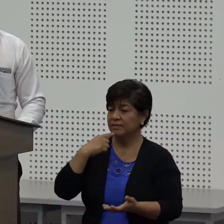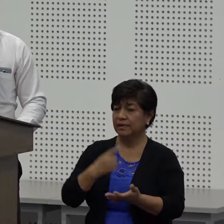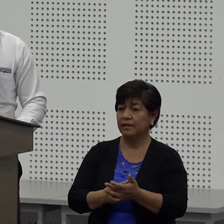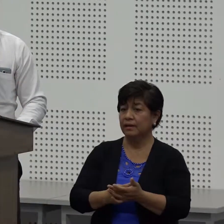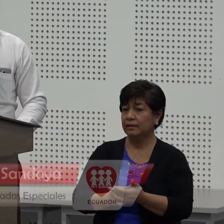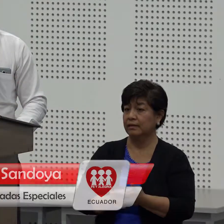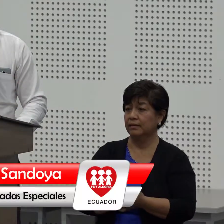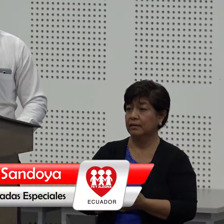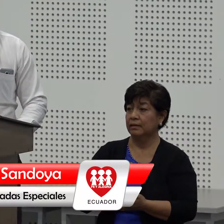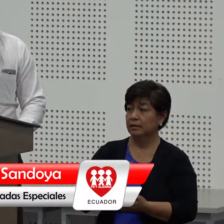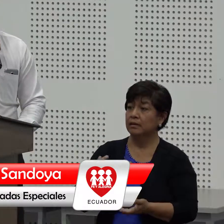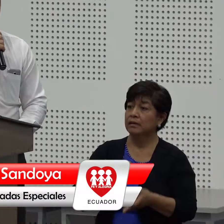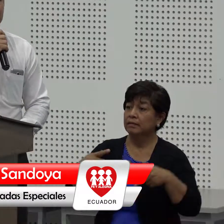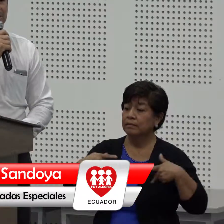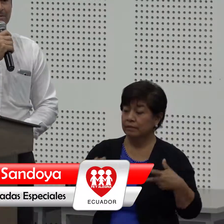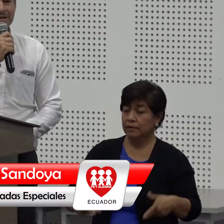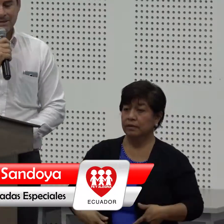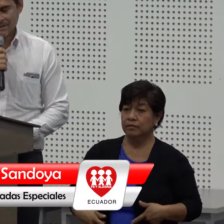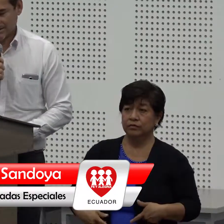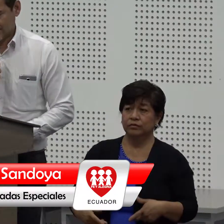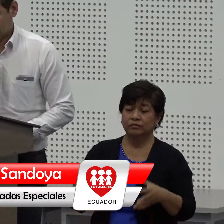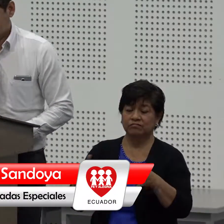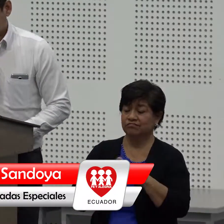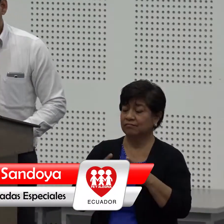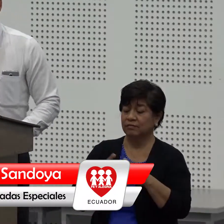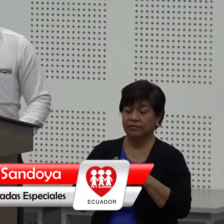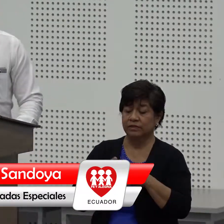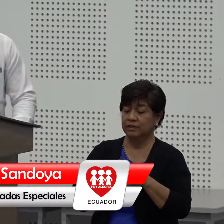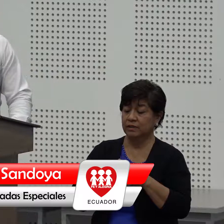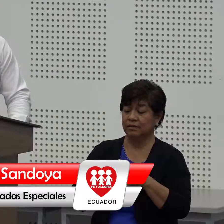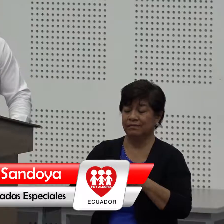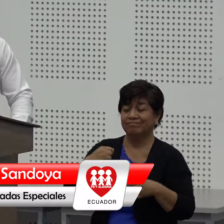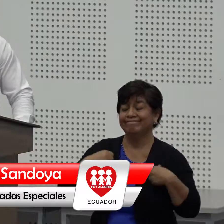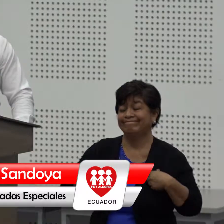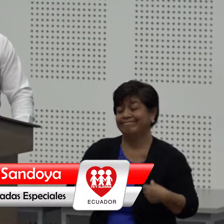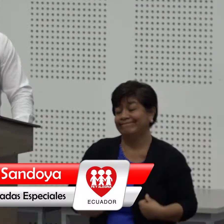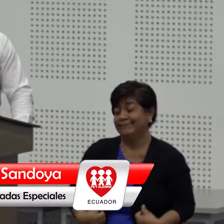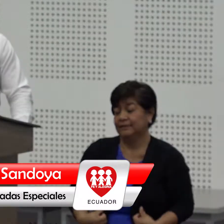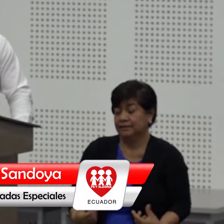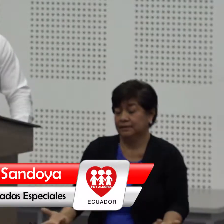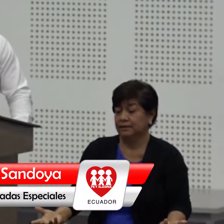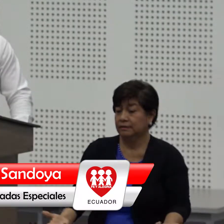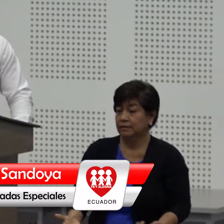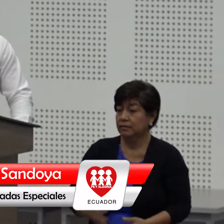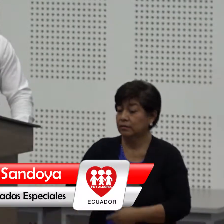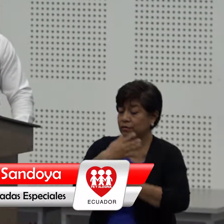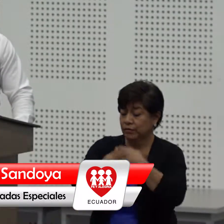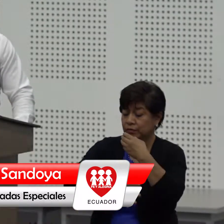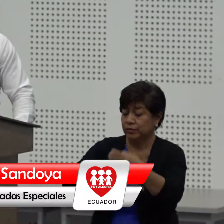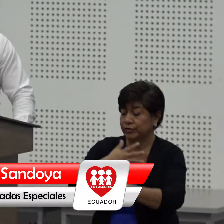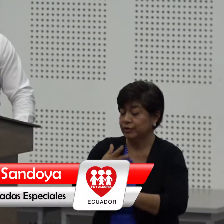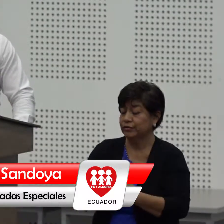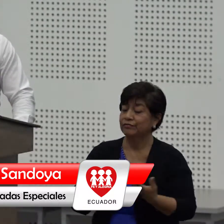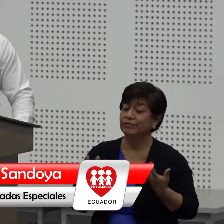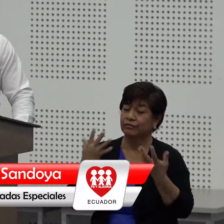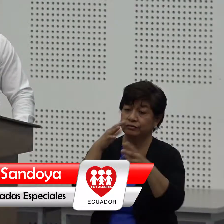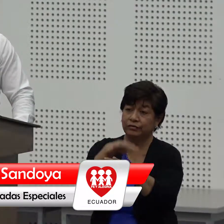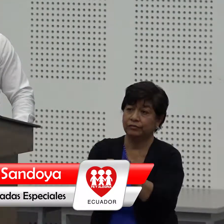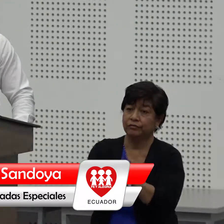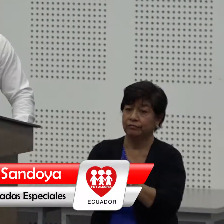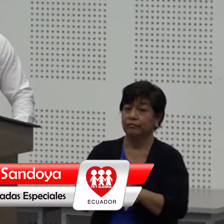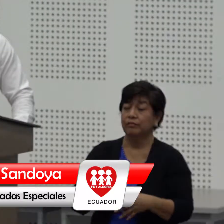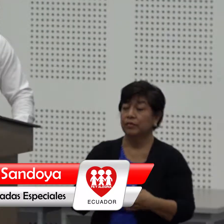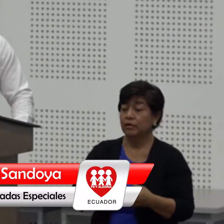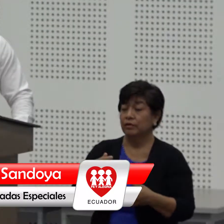nosotros vivimos con muchísima pena digamos así, todos estos procesos de inclusión que nos toca enfrentar